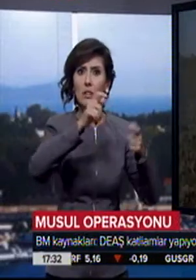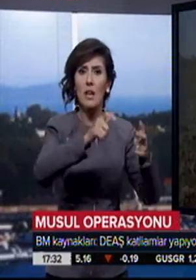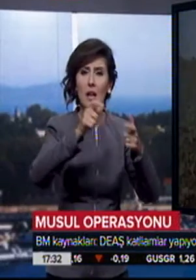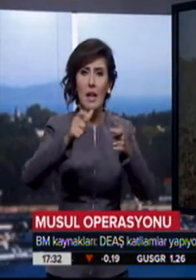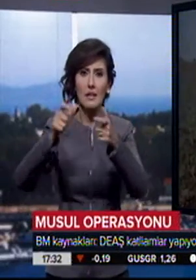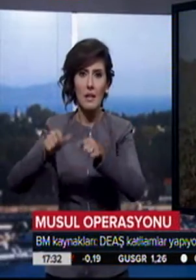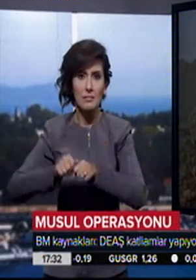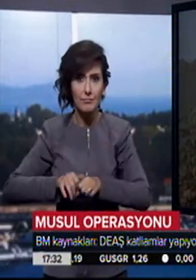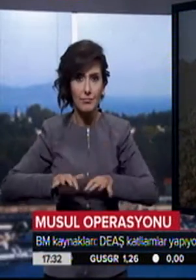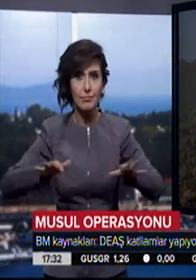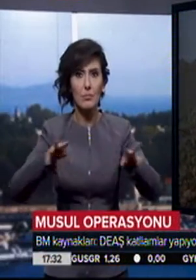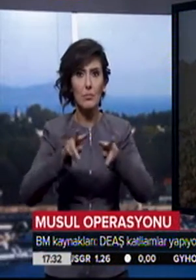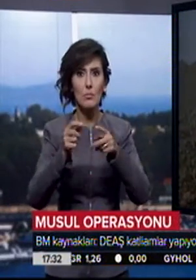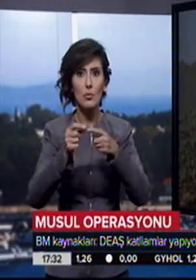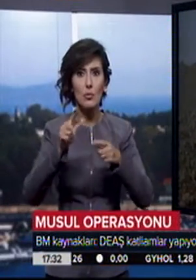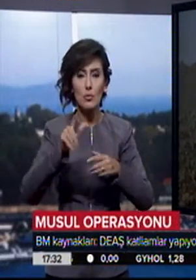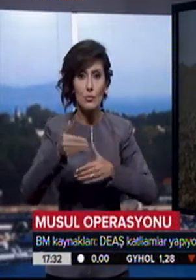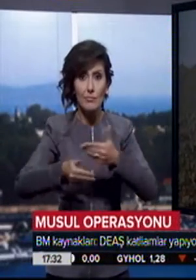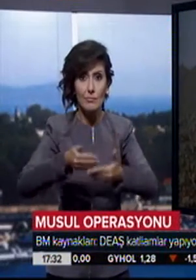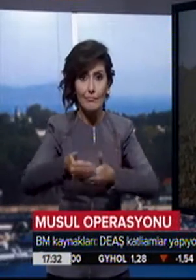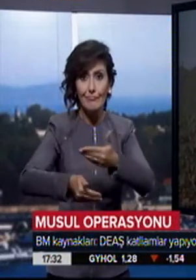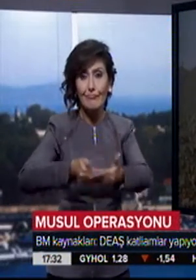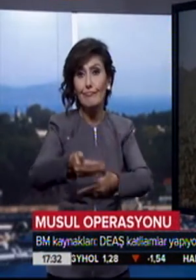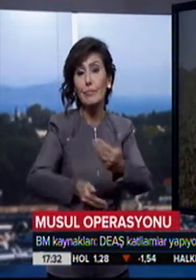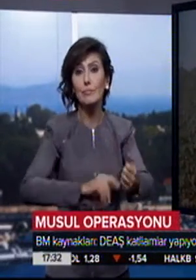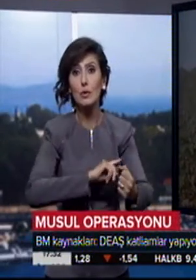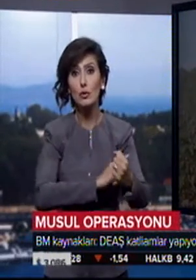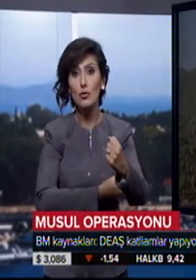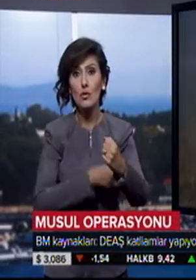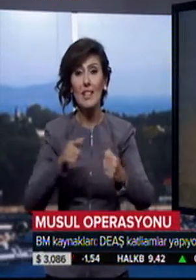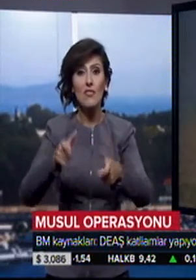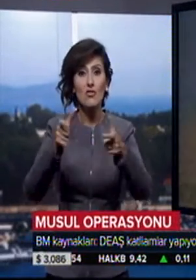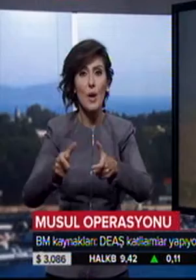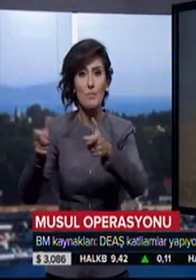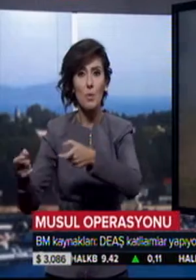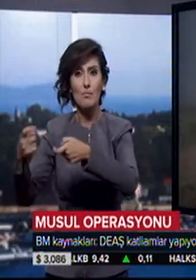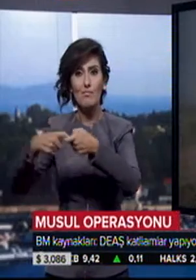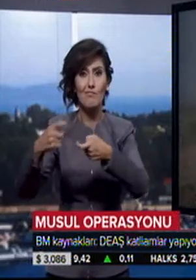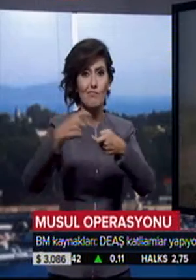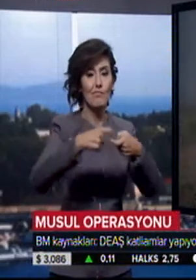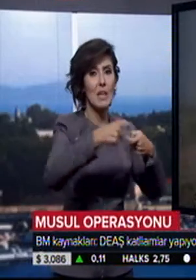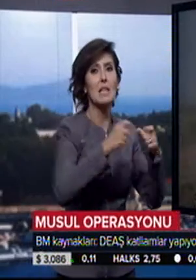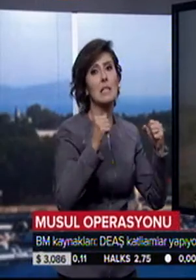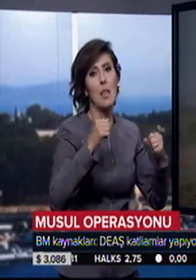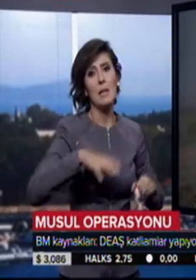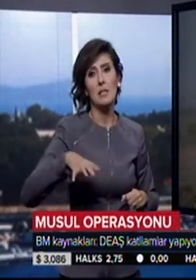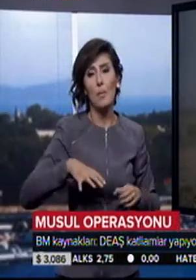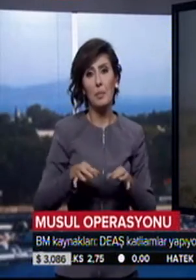yayarak, Musul'a ilerleyen güçlerin bu cephelere sevk edilmesini sağlamak istiyor. Birleşmiş Milletler,